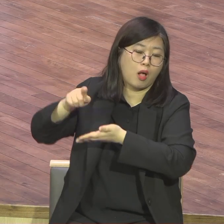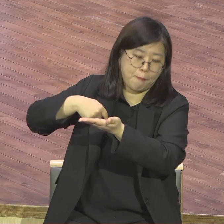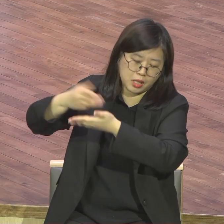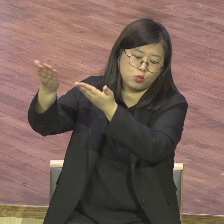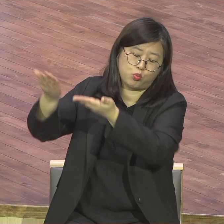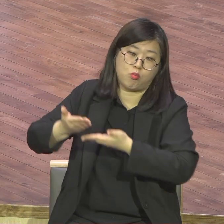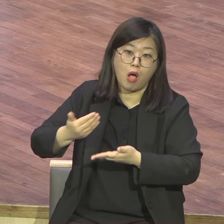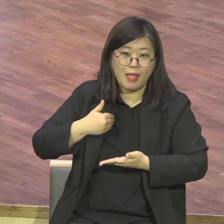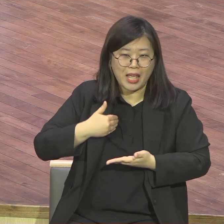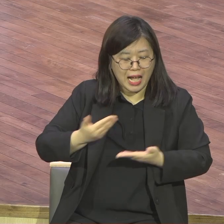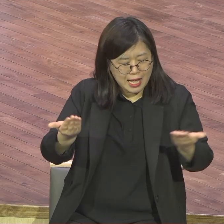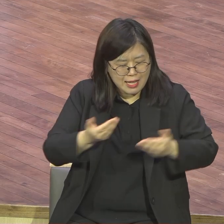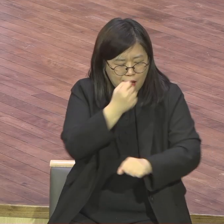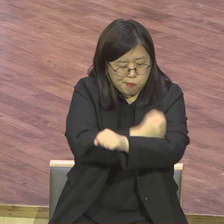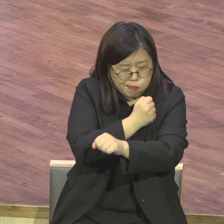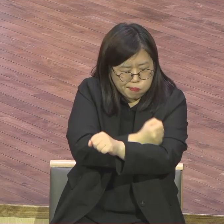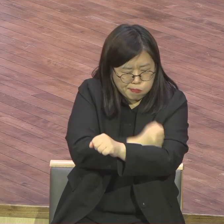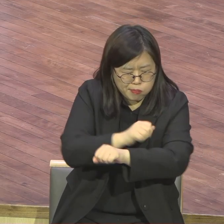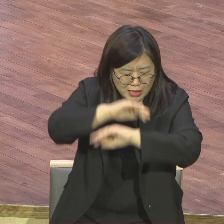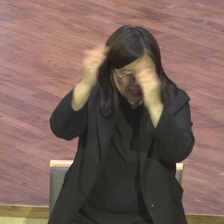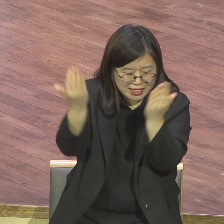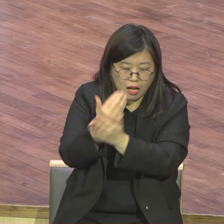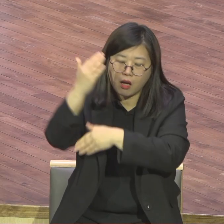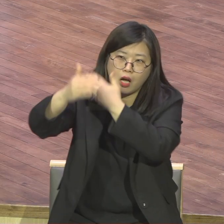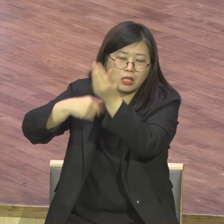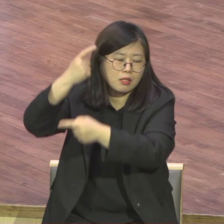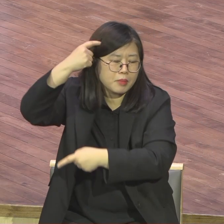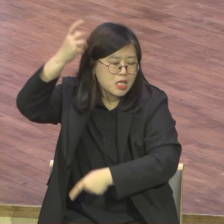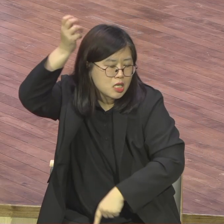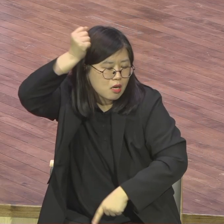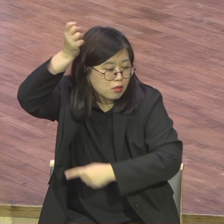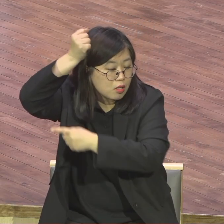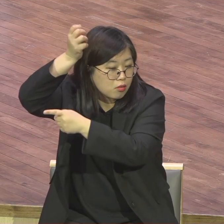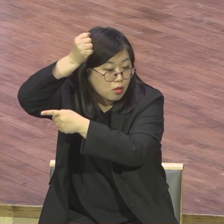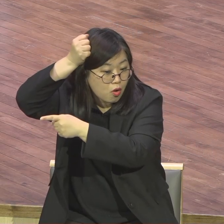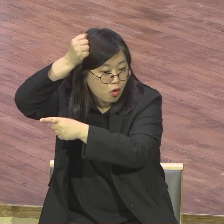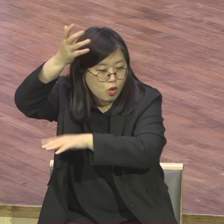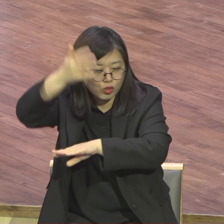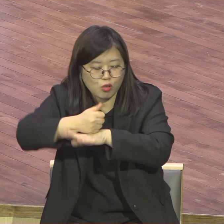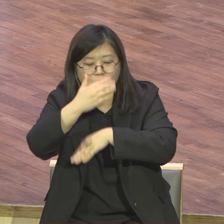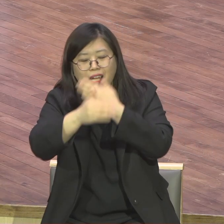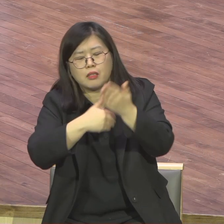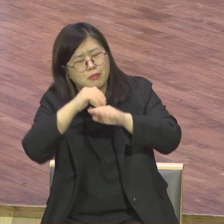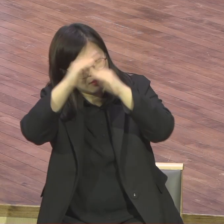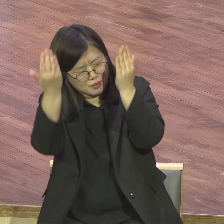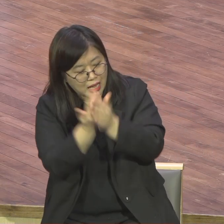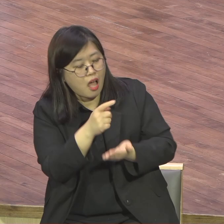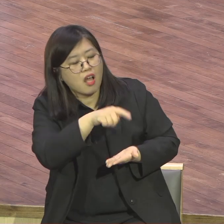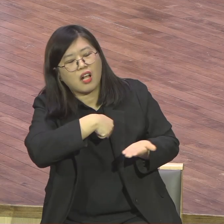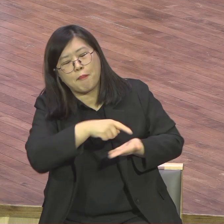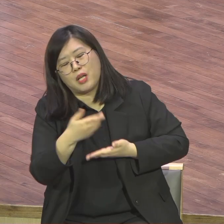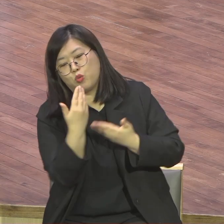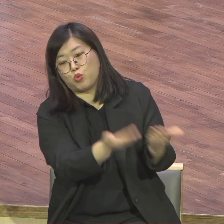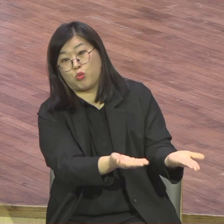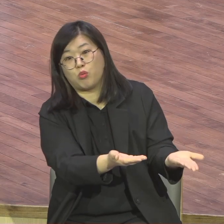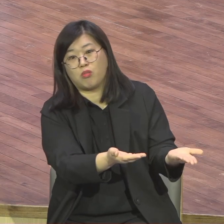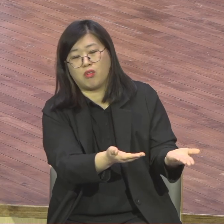손바닥이잖아요. 부산, 서울 내가 어떻게 살았는지 어떻게 신앙을 했는지 손바닥에 달고 있자 다 본 사람이 다 있다니까 이게.